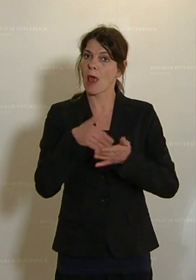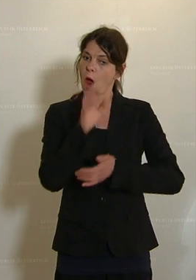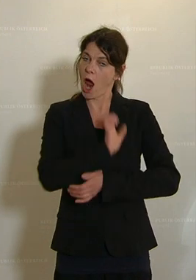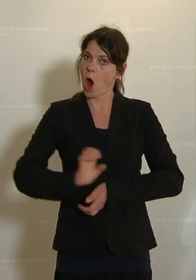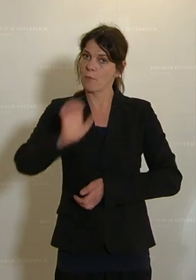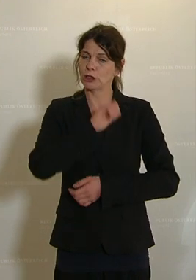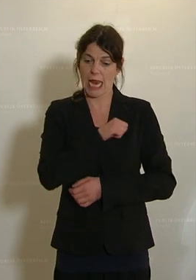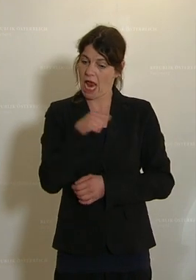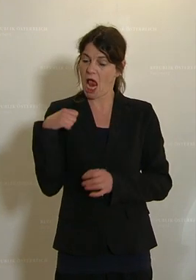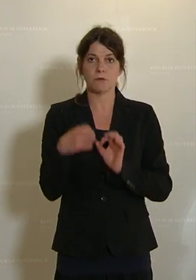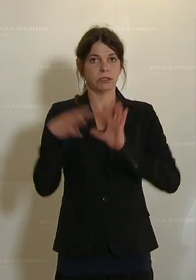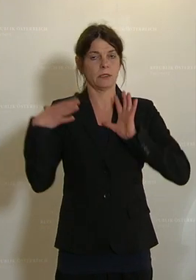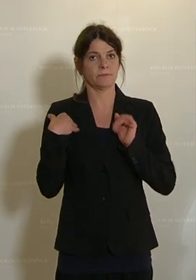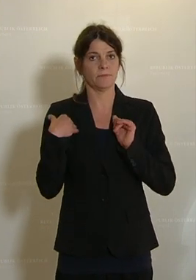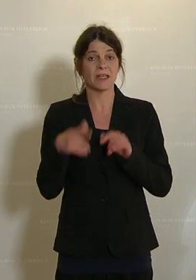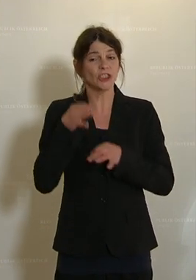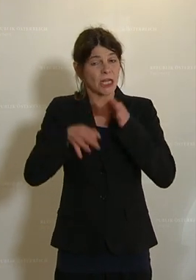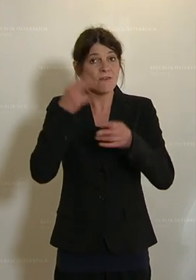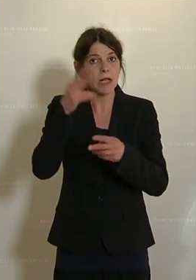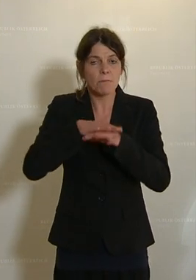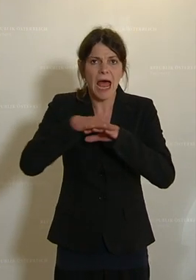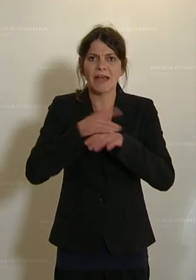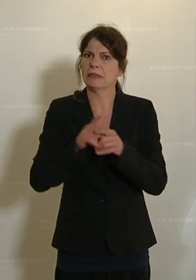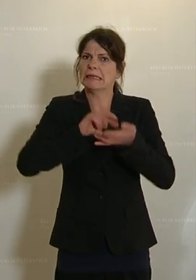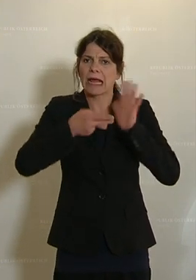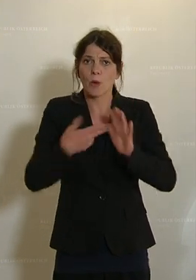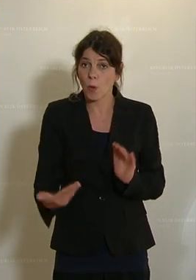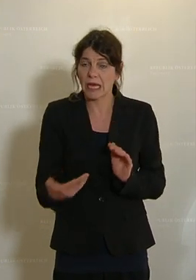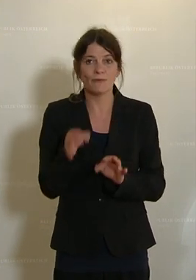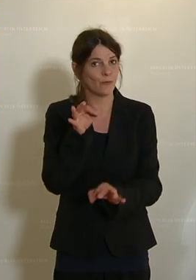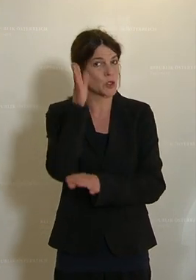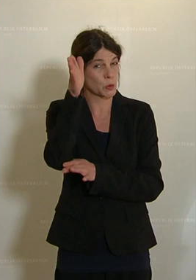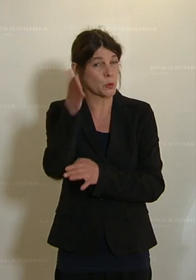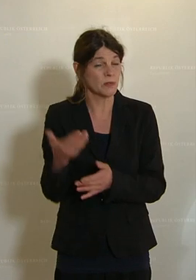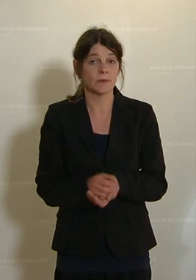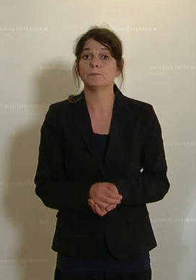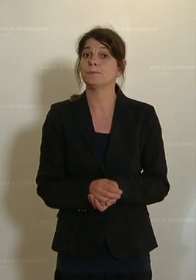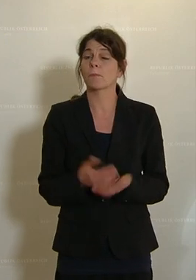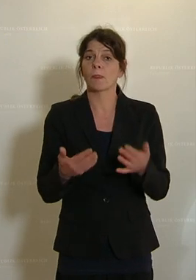Eigenständigkeit in strategisch wichtigsten Bereichen wie Technologien der Zukunft.